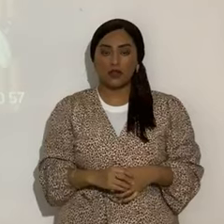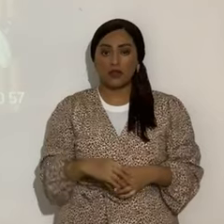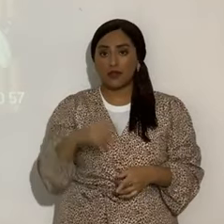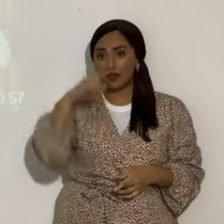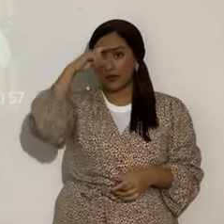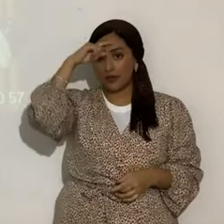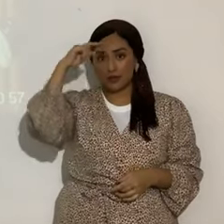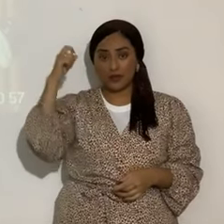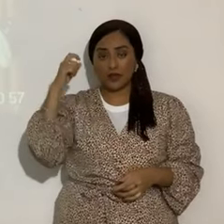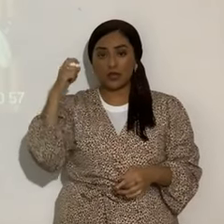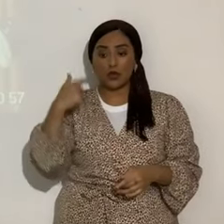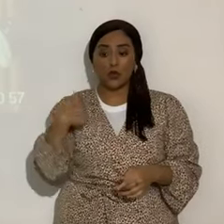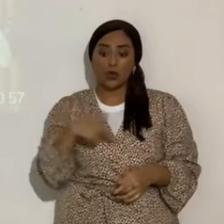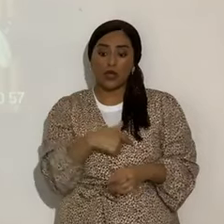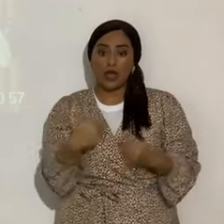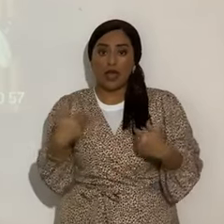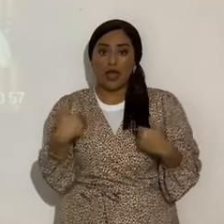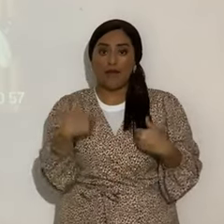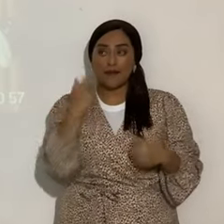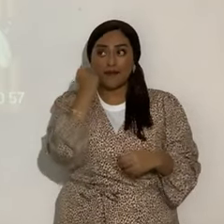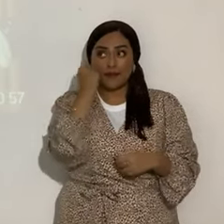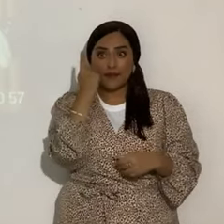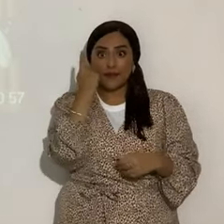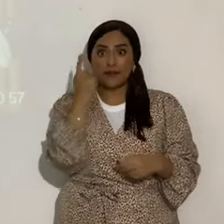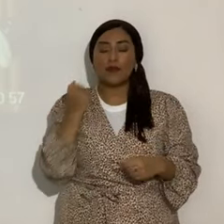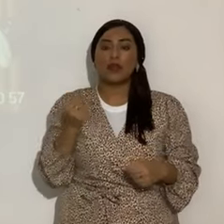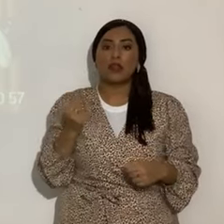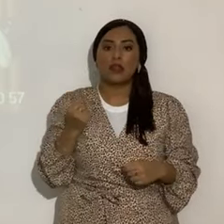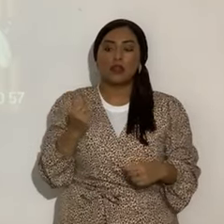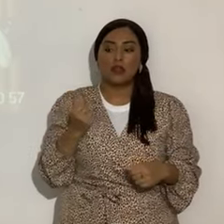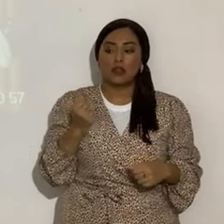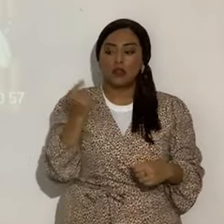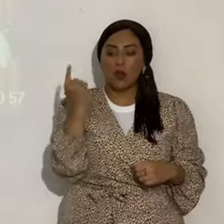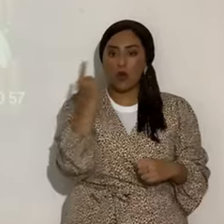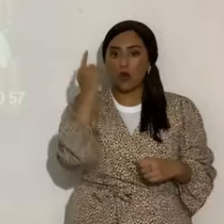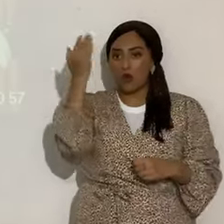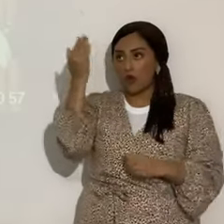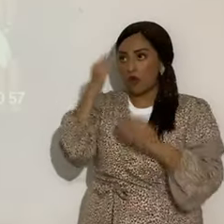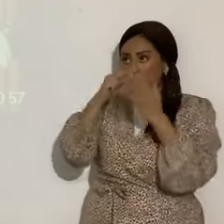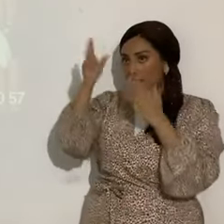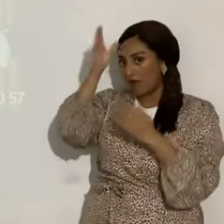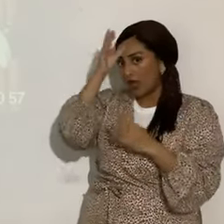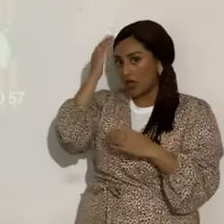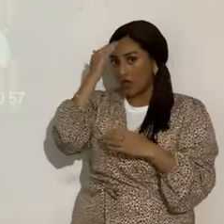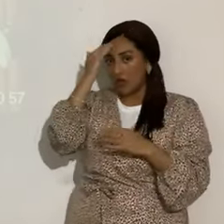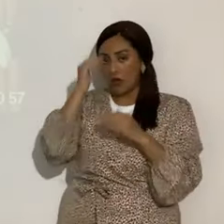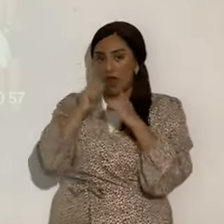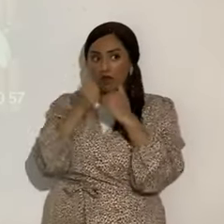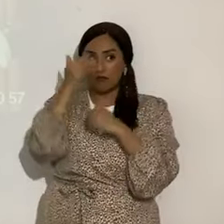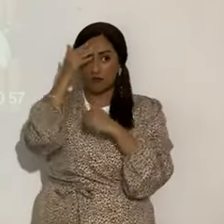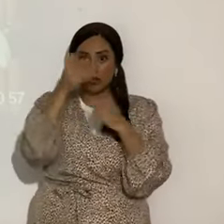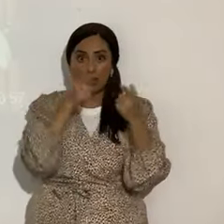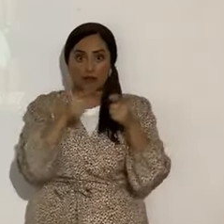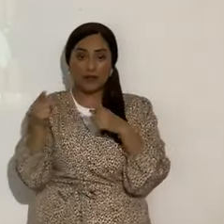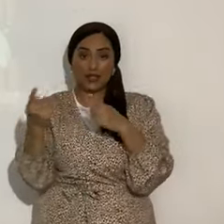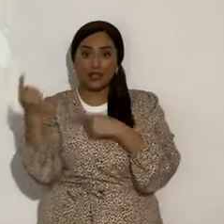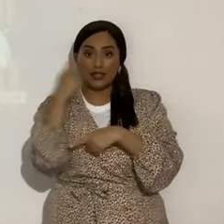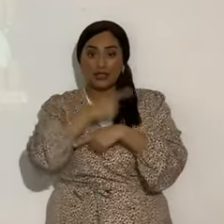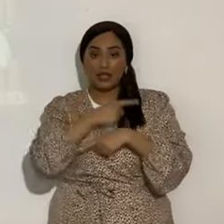Porque, según hemos entendido, solamente el Eterno sabe cómo va a ser, ¿verdad? En un día de Yon Teruah,